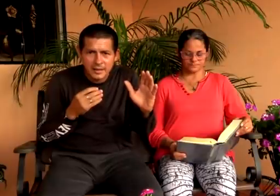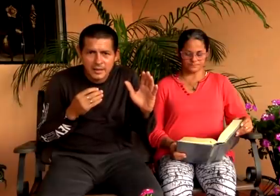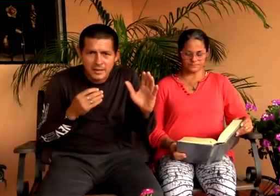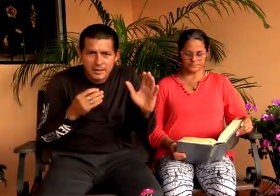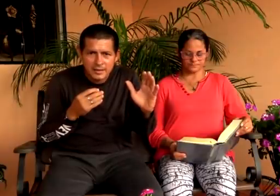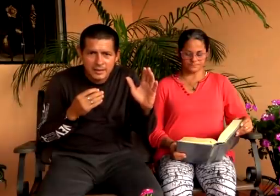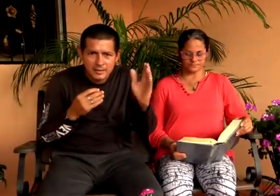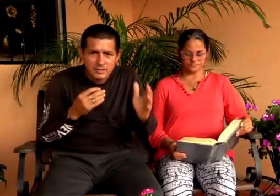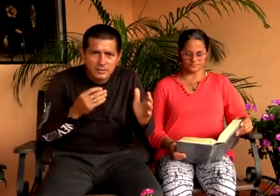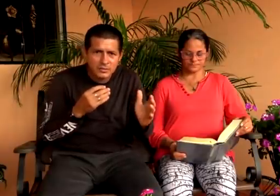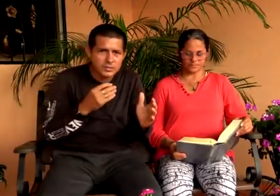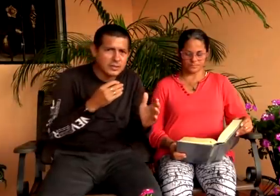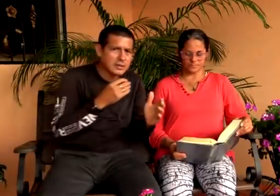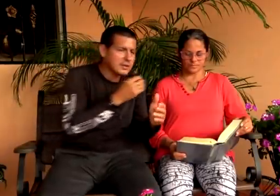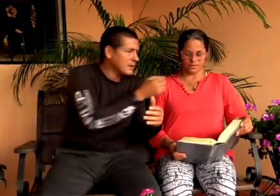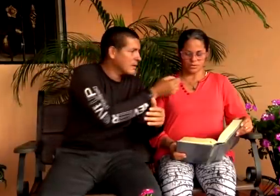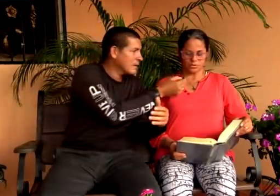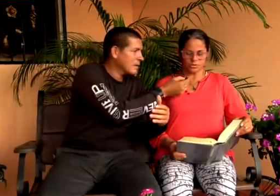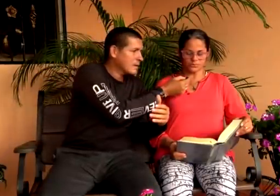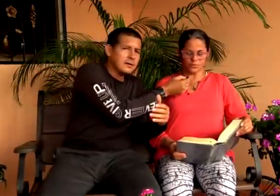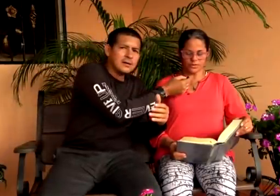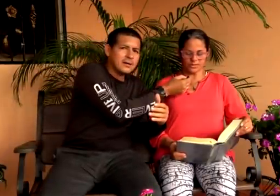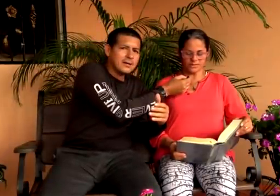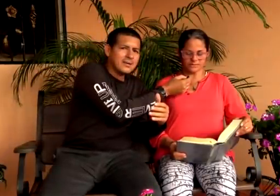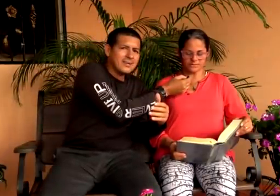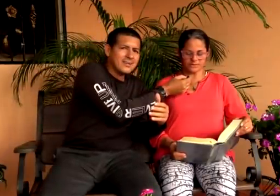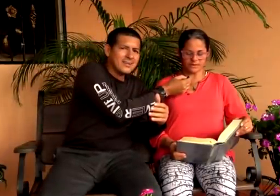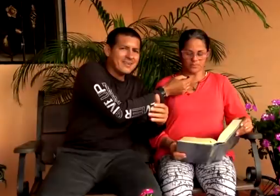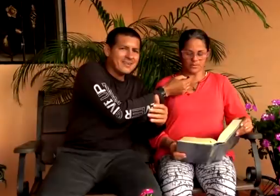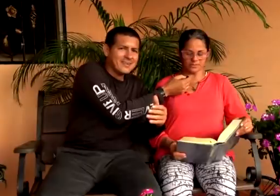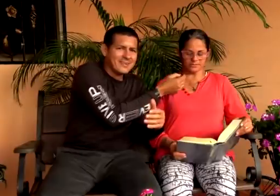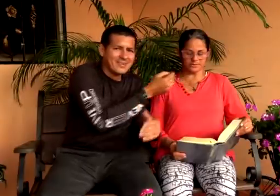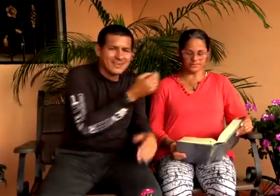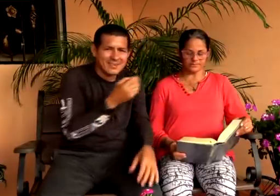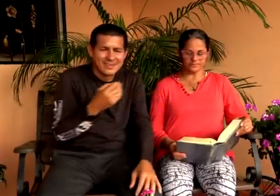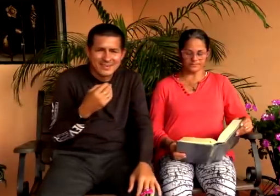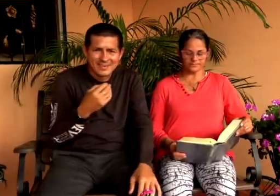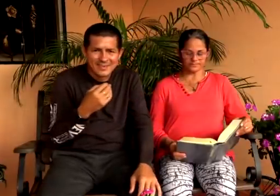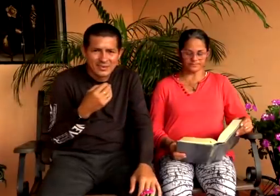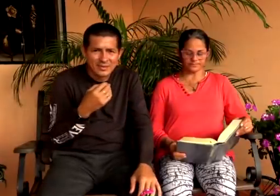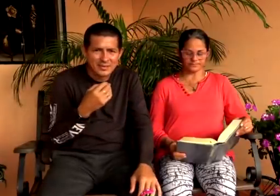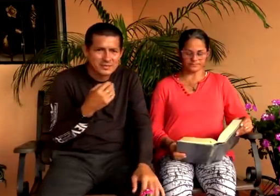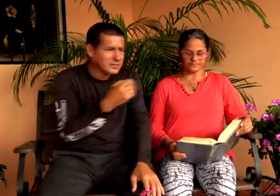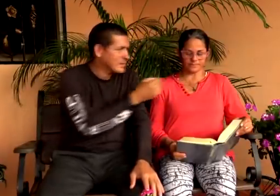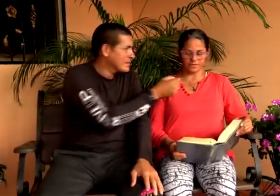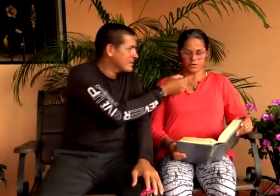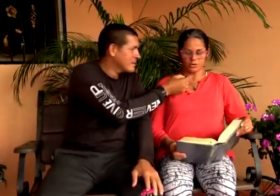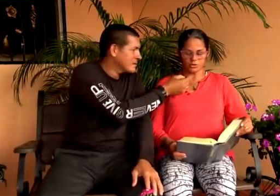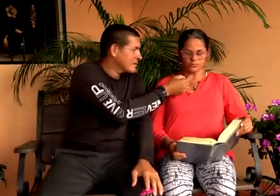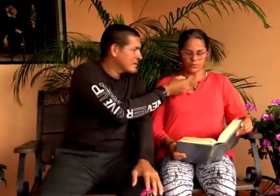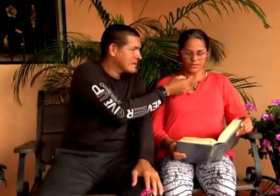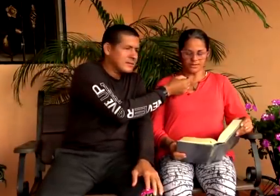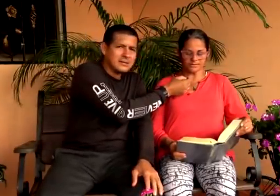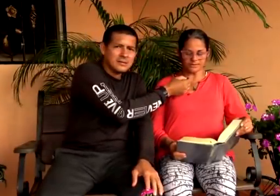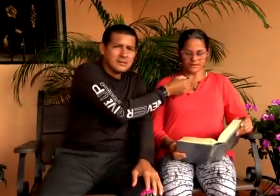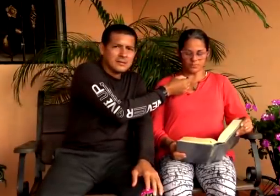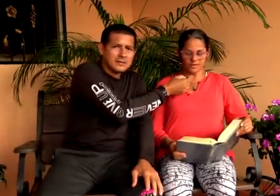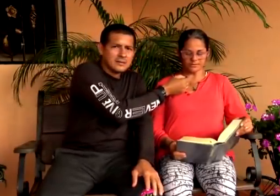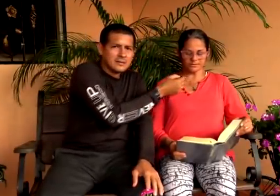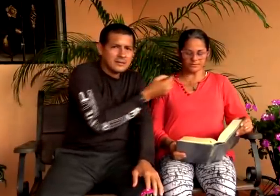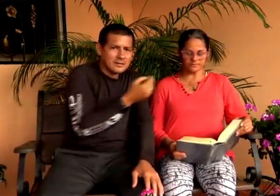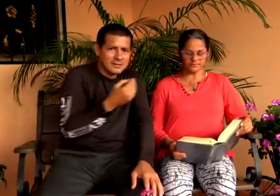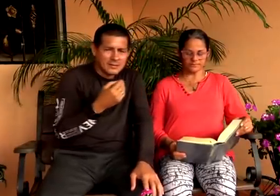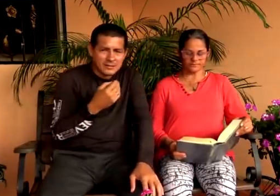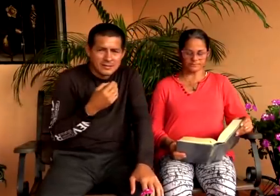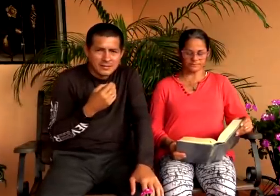garantía escúchenla los poderes de la muerte otra vez los poderes de